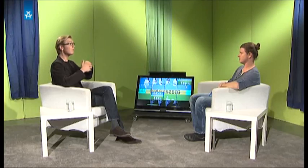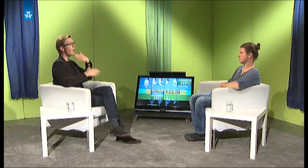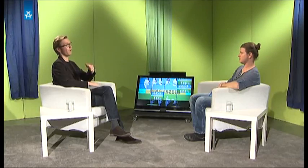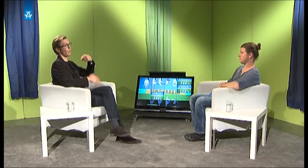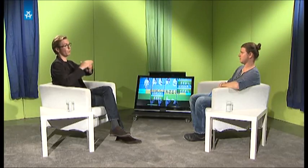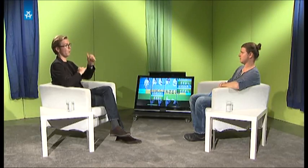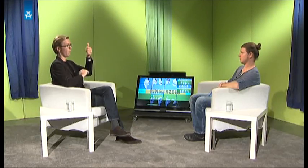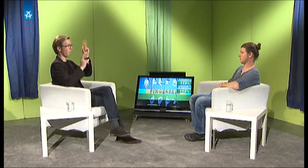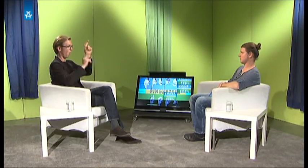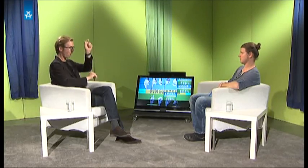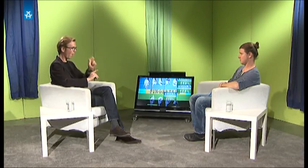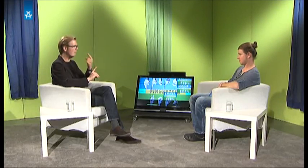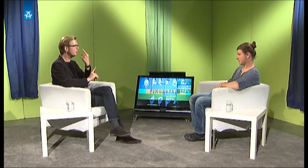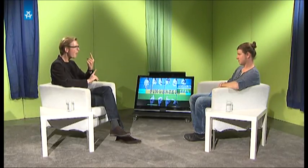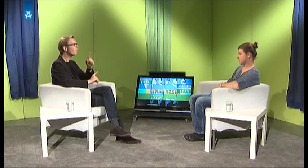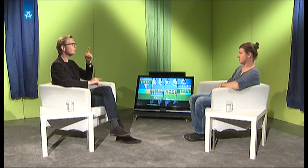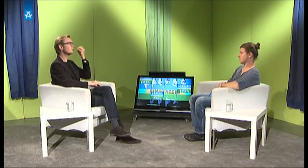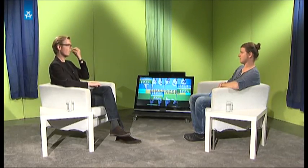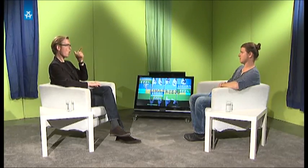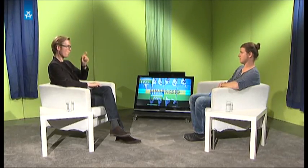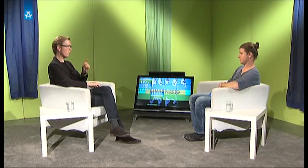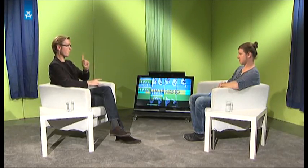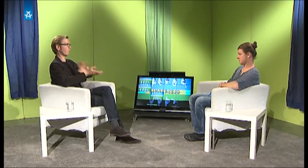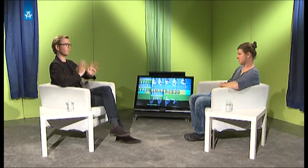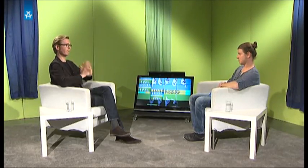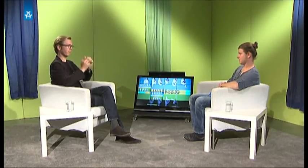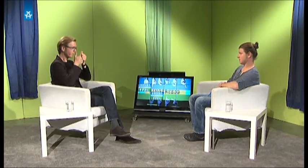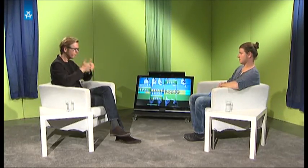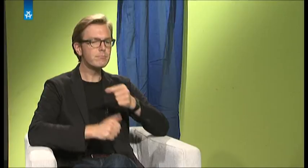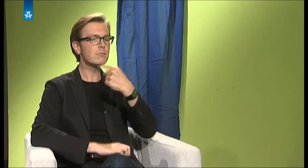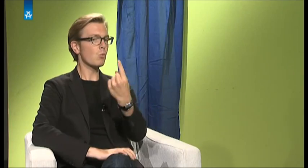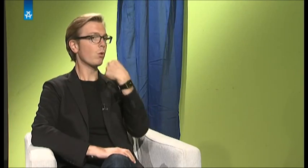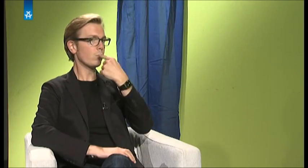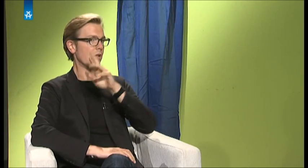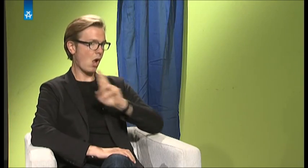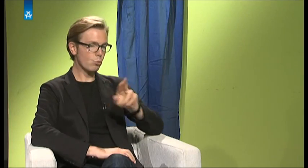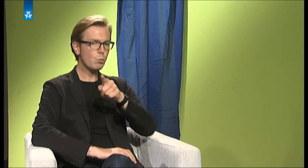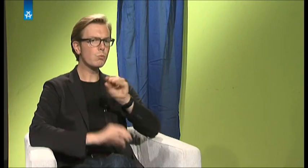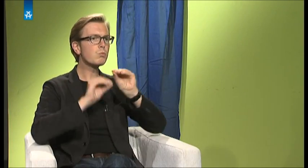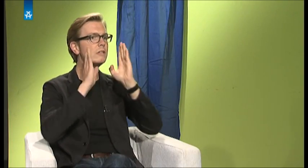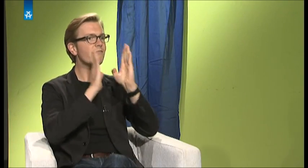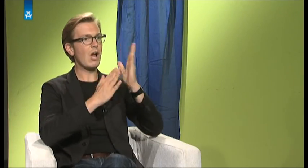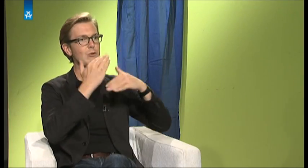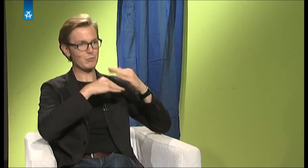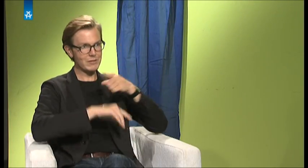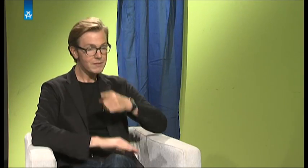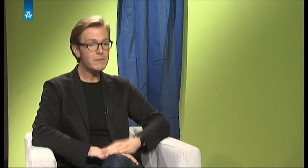Da muss ich sagen, dass ich einem Lehrer sehr dankbar sein muss oder sehr dankbar bin, der selbst schwerhörig war, aber sehr